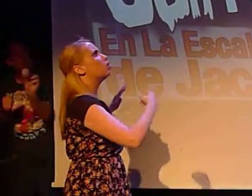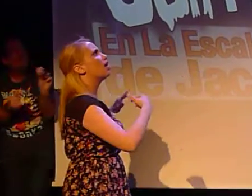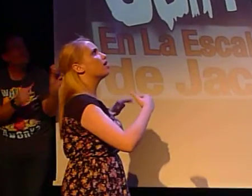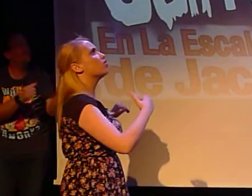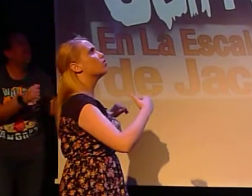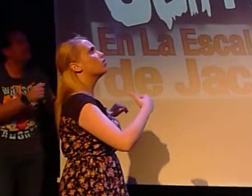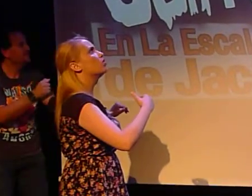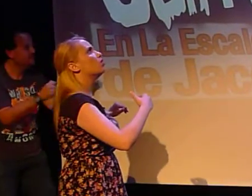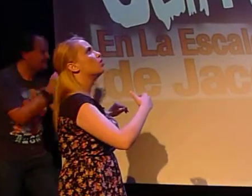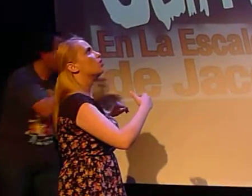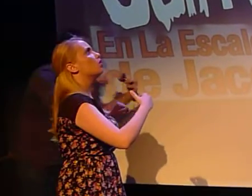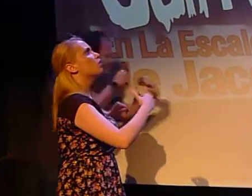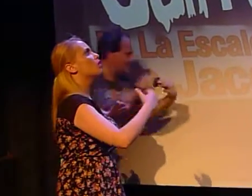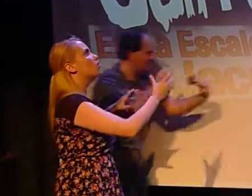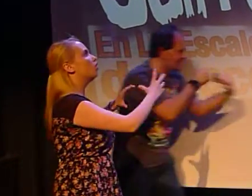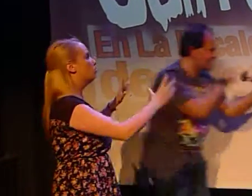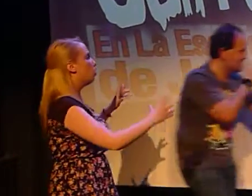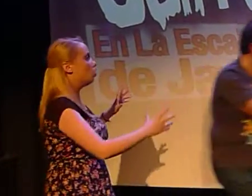Anticuada, yo.